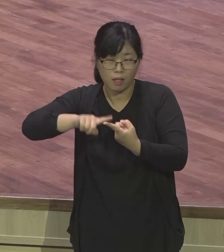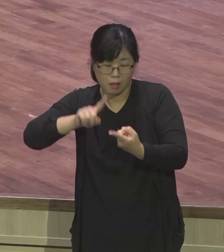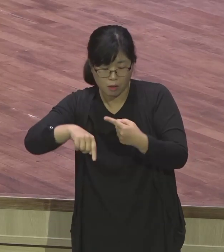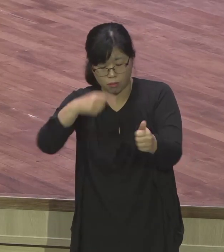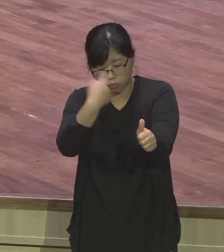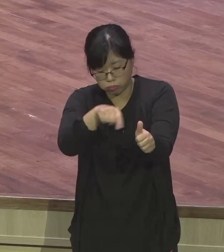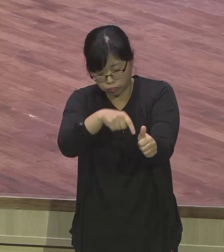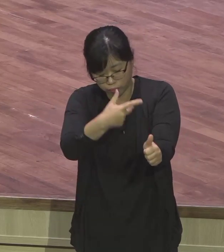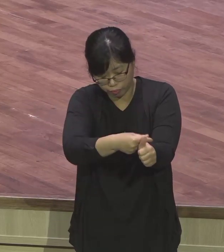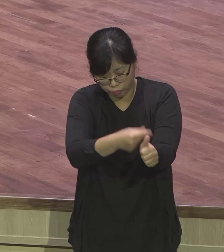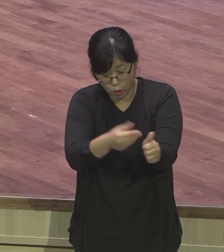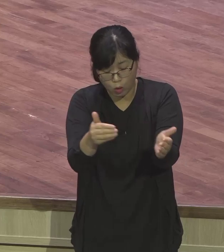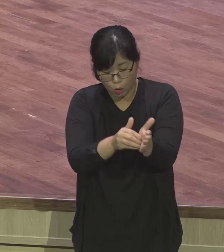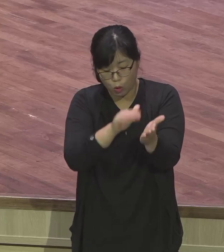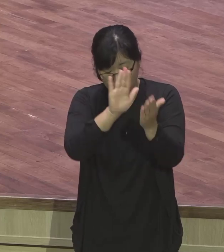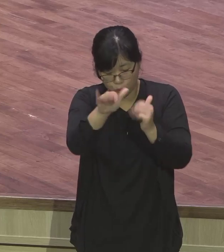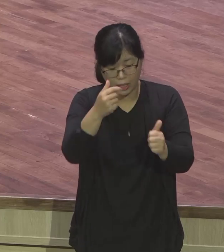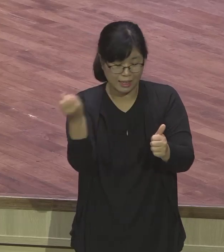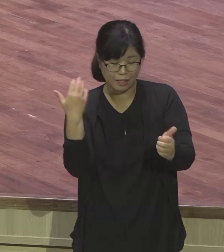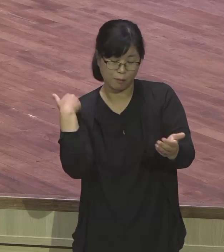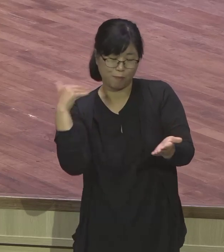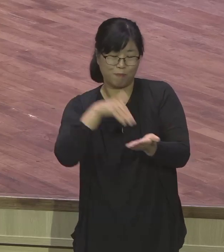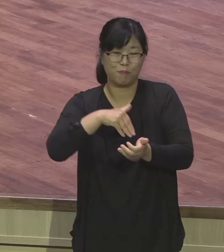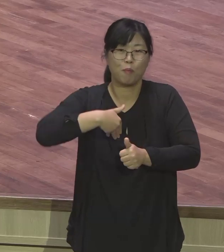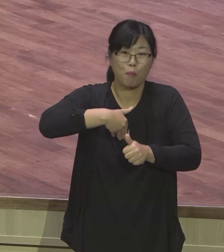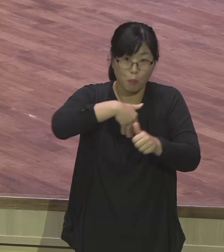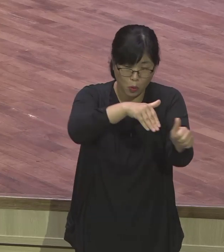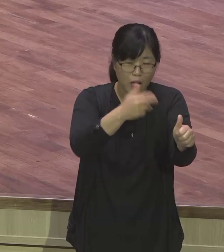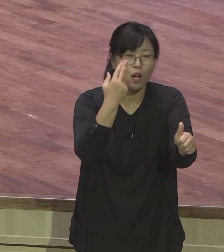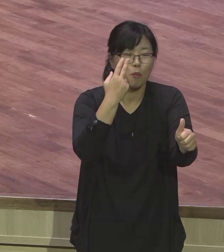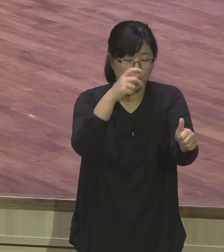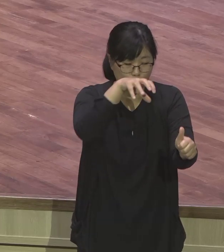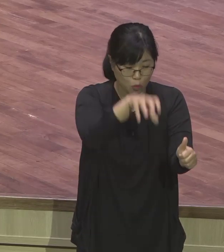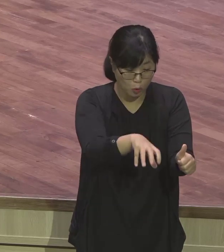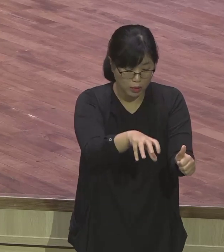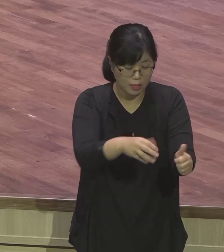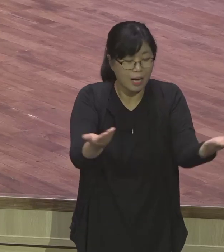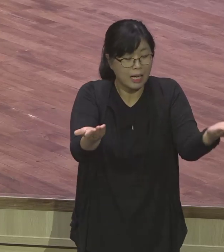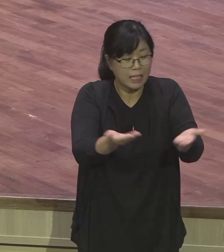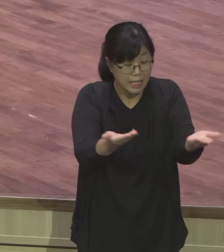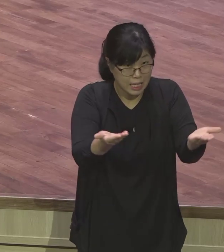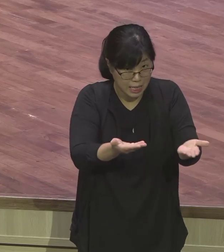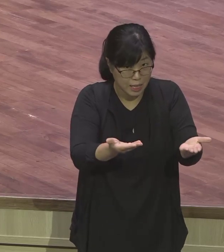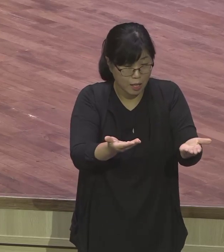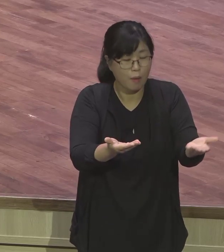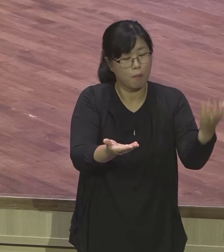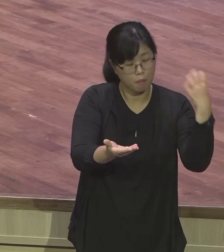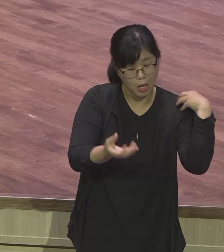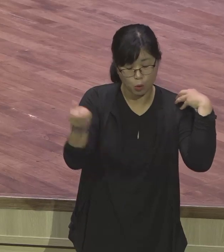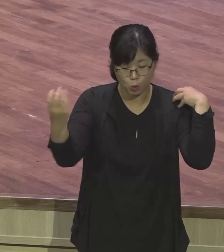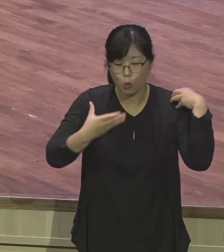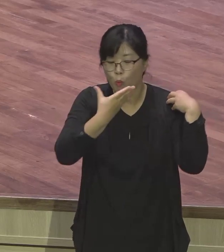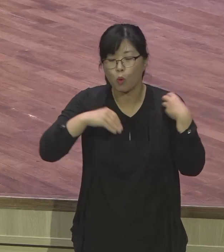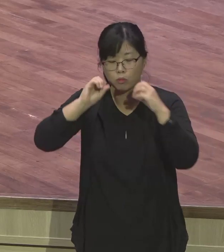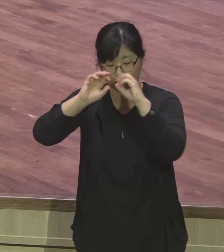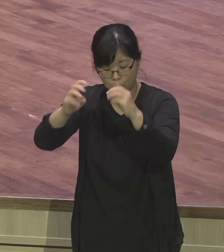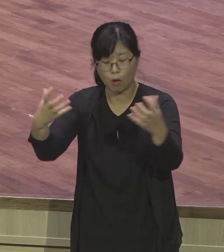한국 사람인데 미국 사람이라고. 그러니까 RU를 배워가지고 미국 교회에 들어가서, 미국에 살려라, 미국 교회.